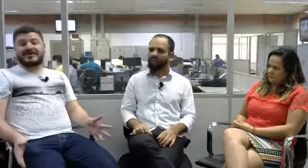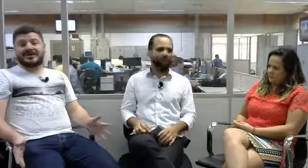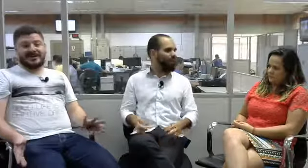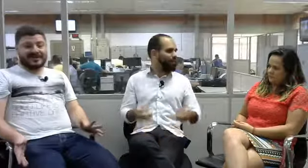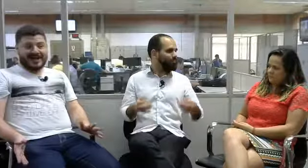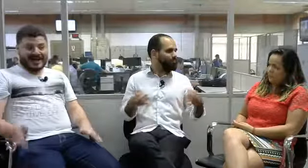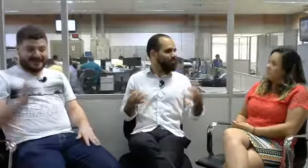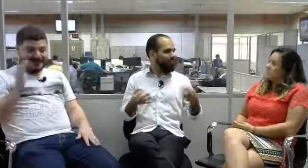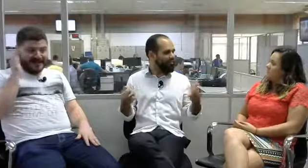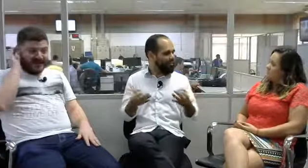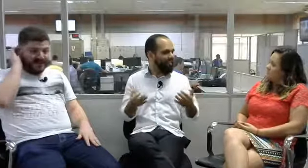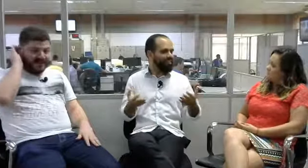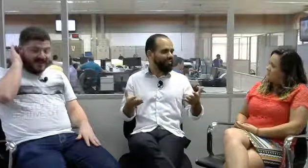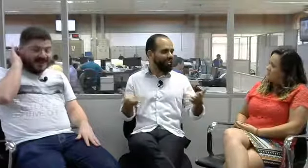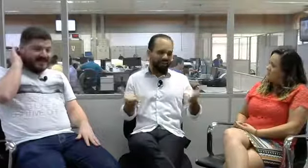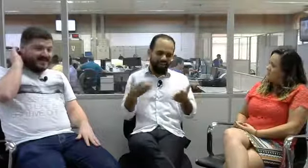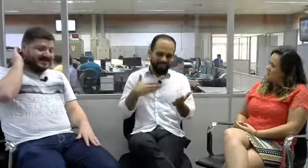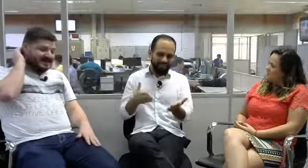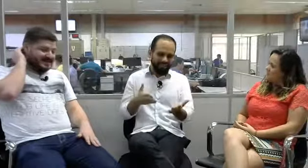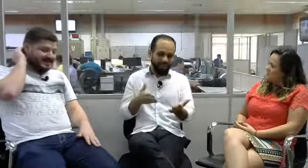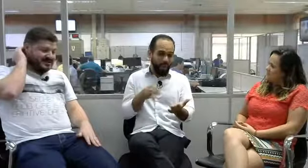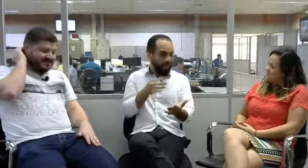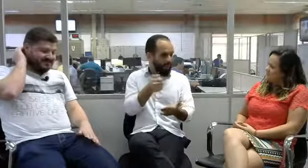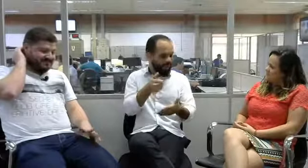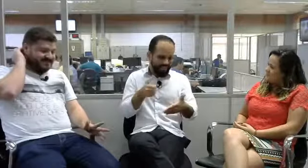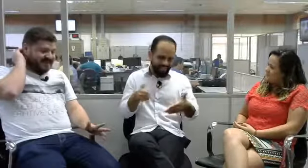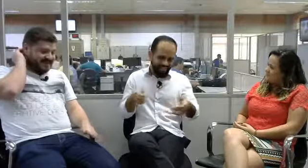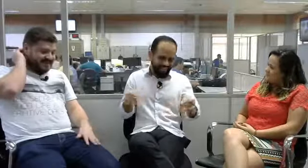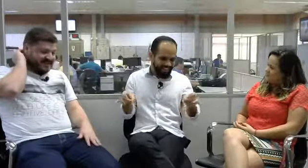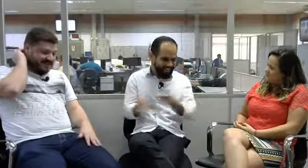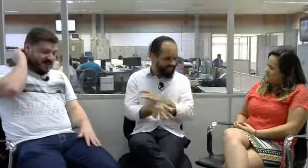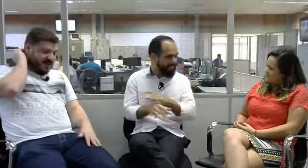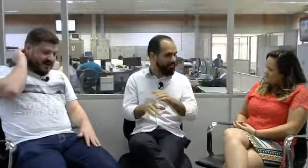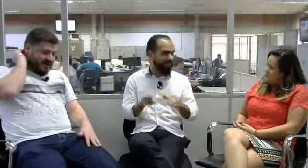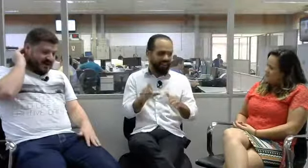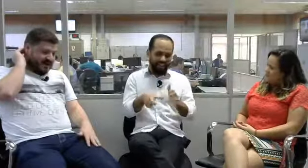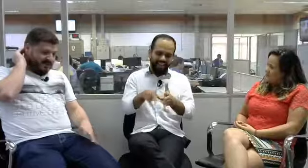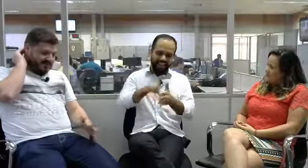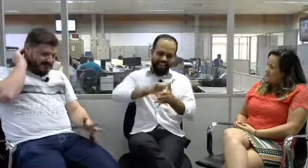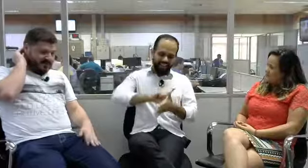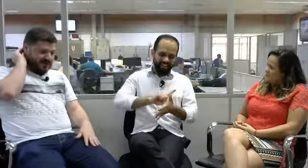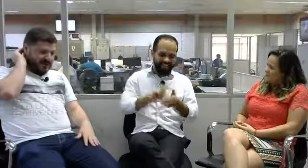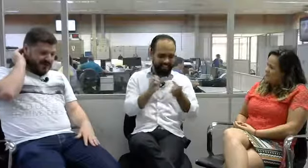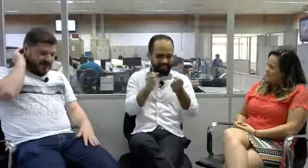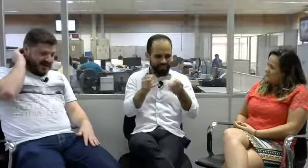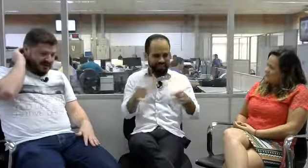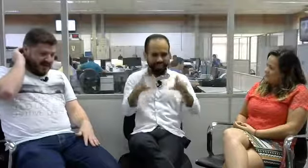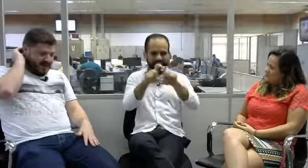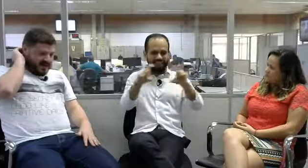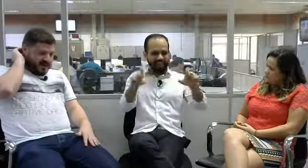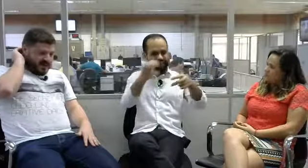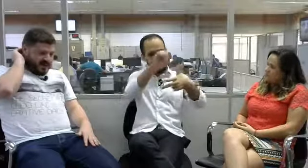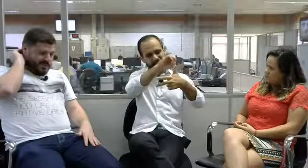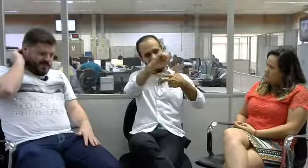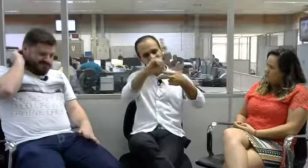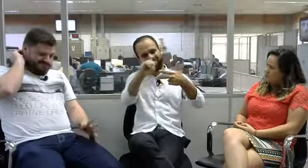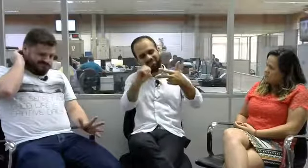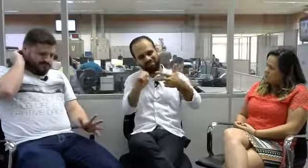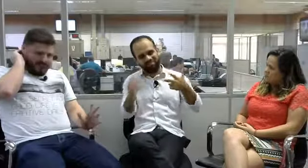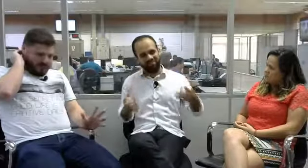chegando na reta final, mas antes a gente faz aí, voltando ao tema do Enem, uma última